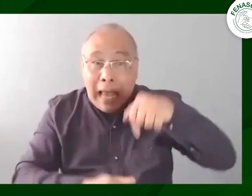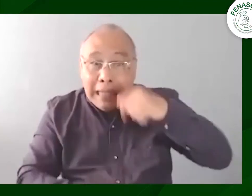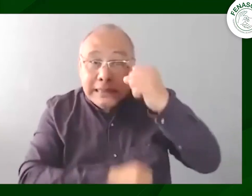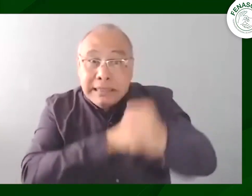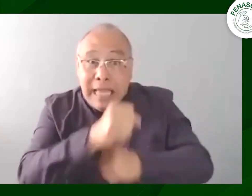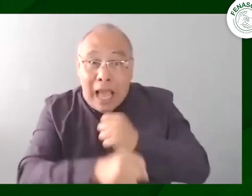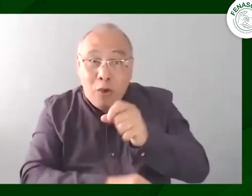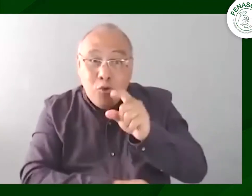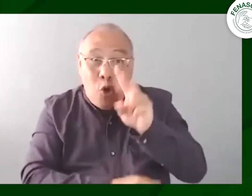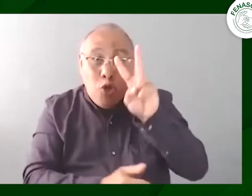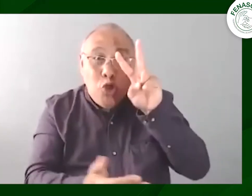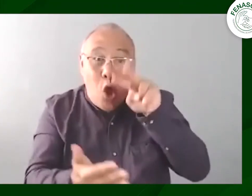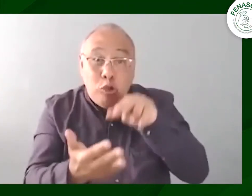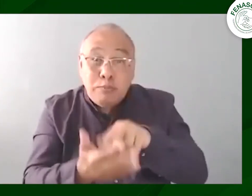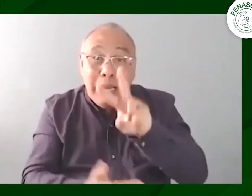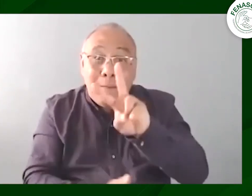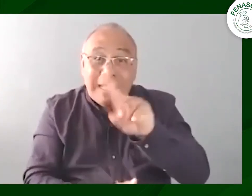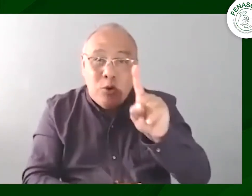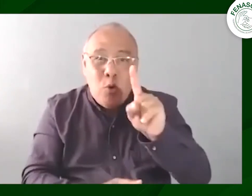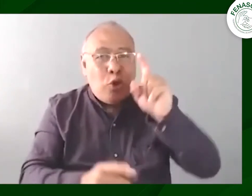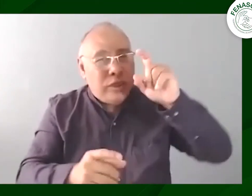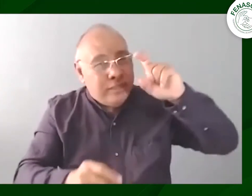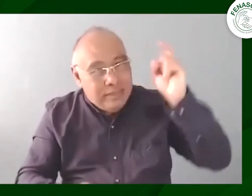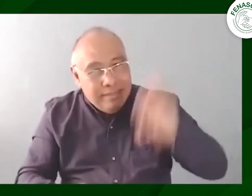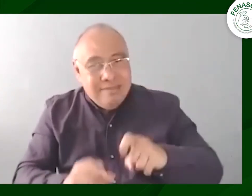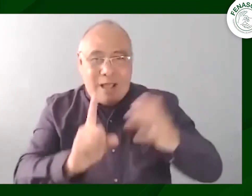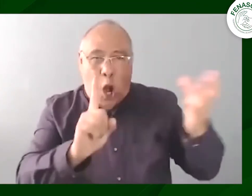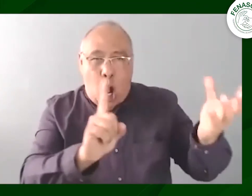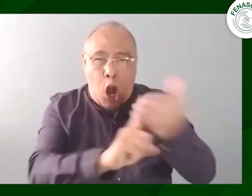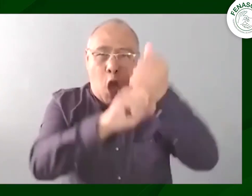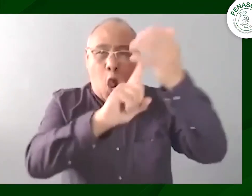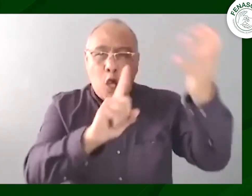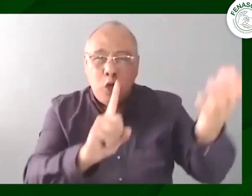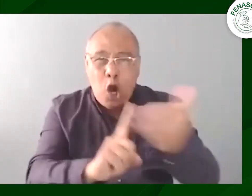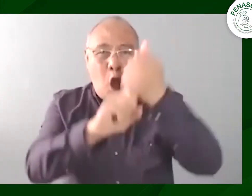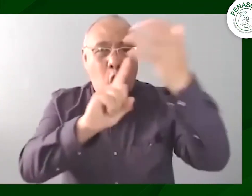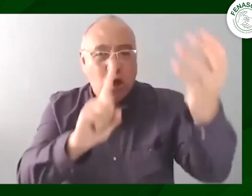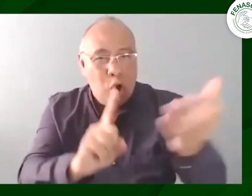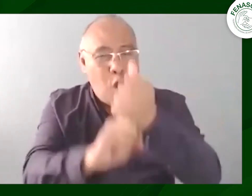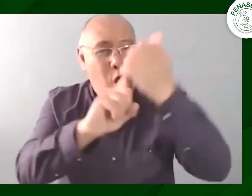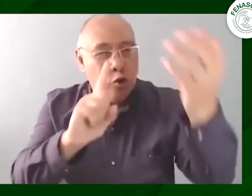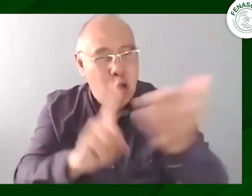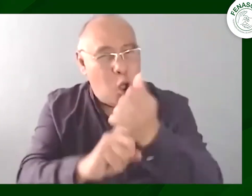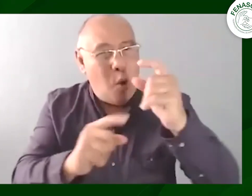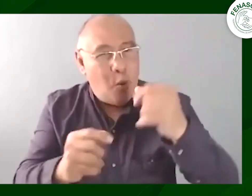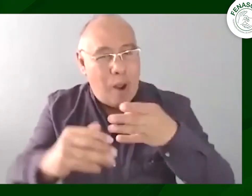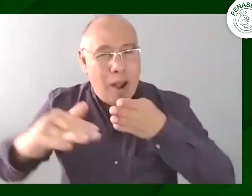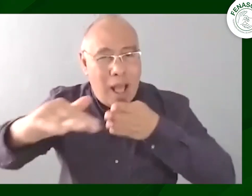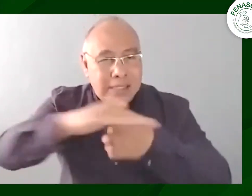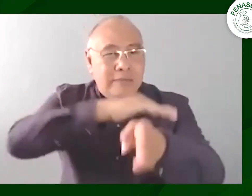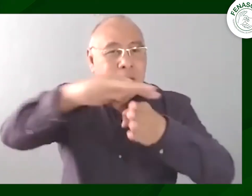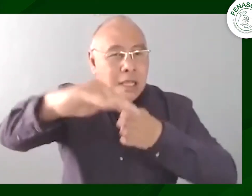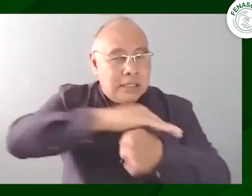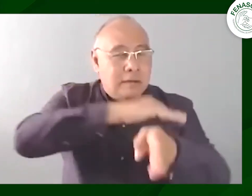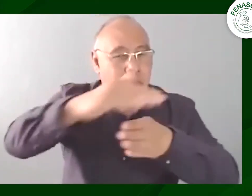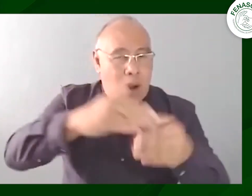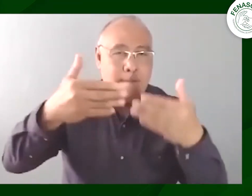señas colombiana 25 años 25 años que vienen desde desde este